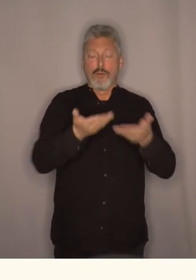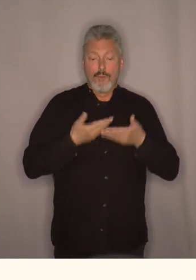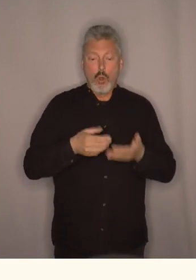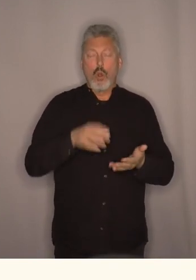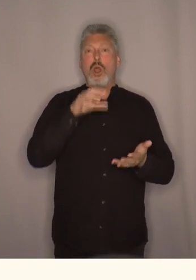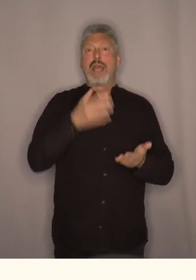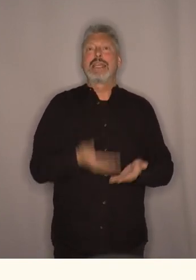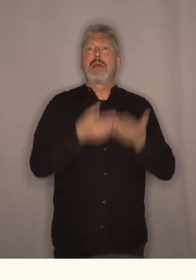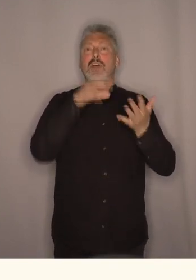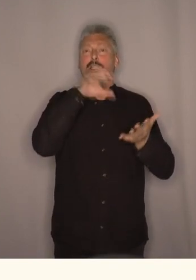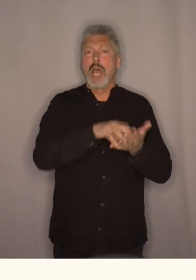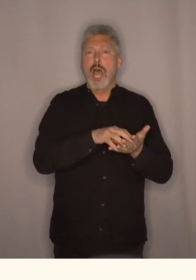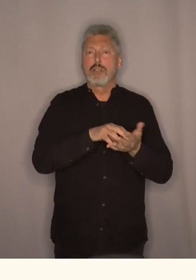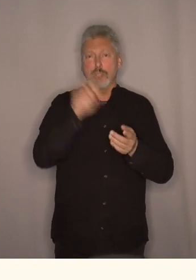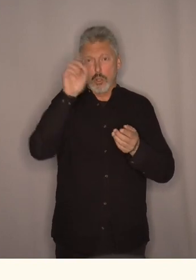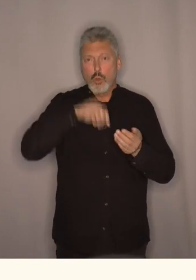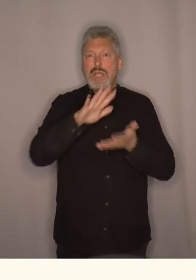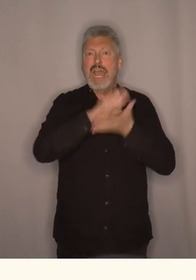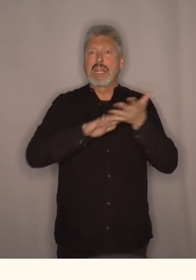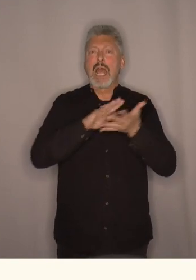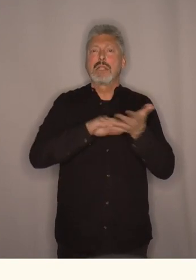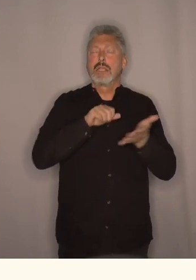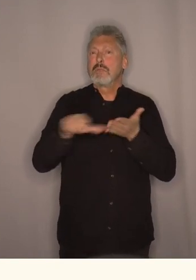til å betale regningene hvis du skulle trenge det.